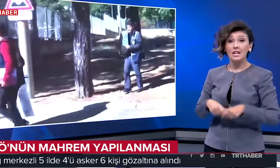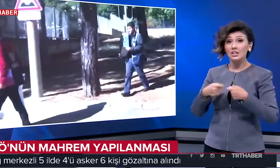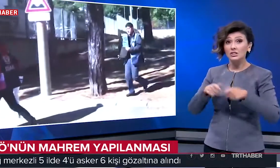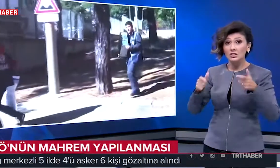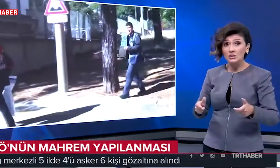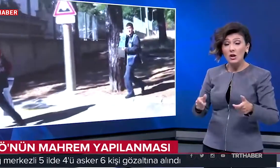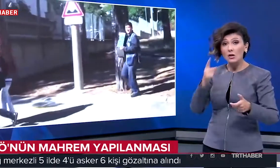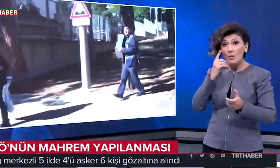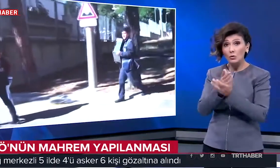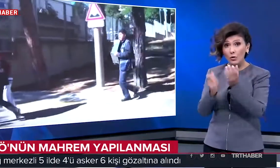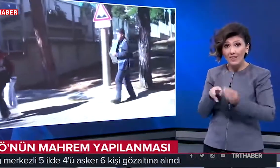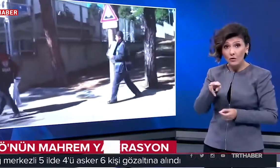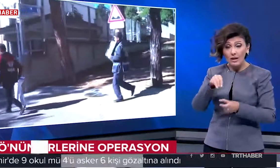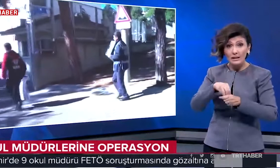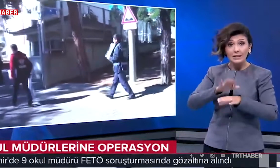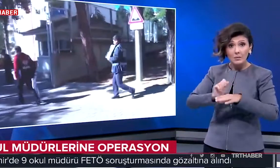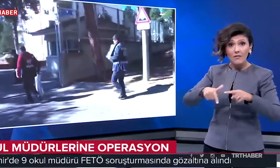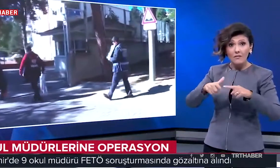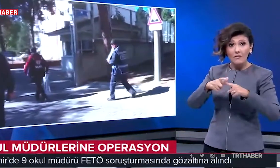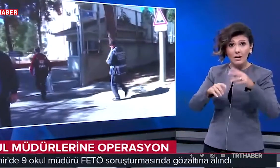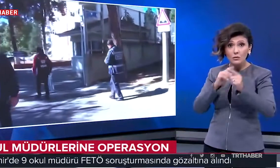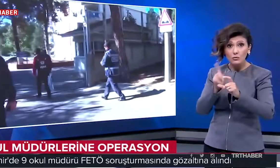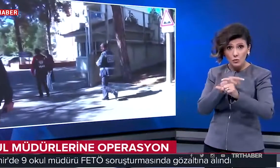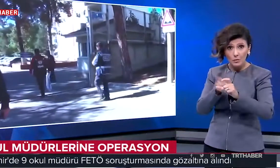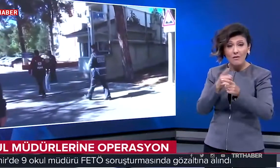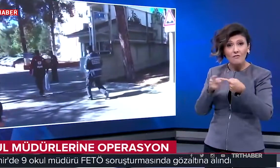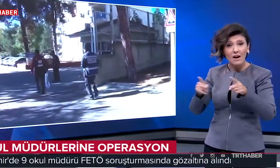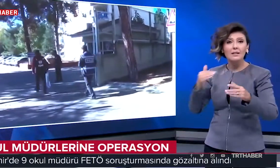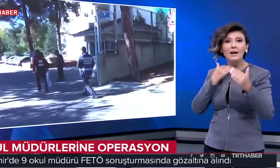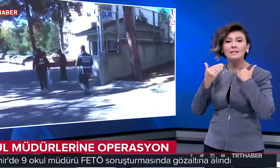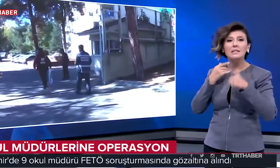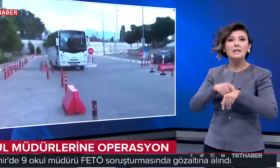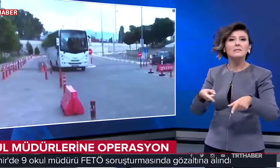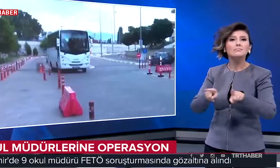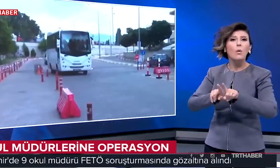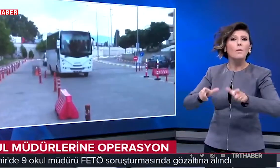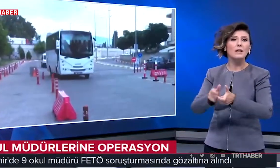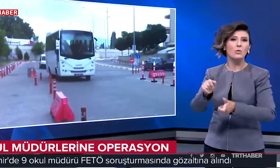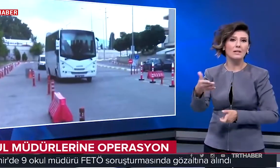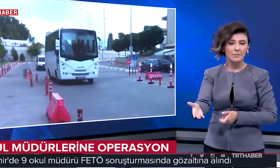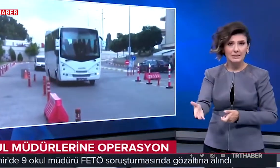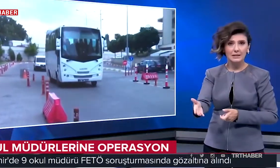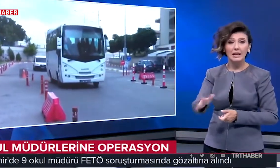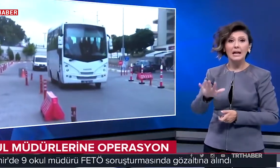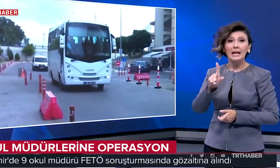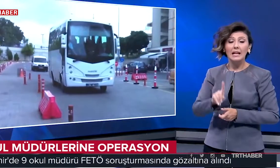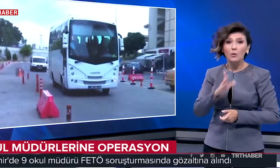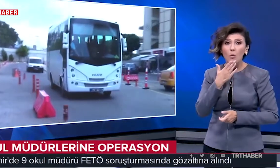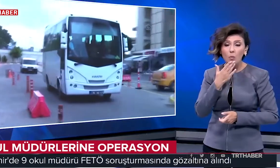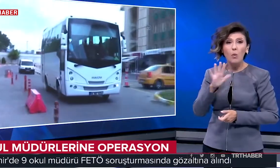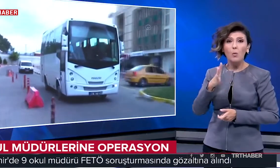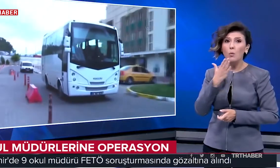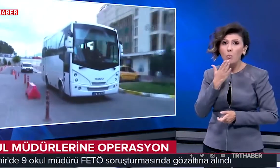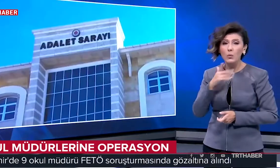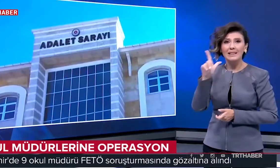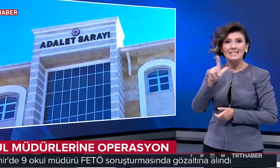Kırşehir'de kamu görevlilerine yönelik yürütülen FETÖ soruşturmasında farklı adreslere eş zamanlı operasyon düzenlendi. İlkokul, ortaokul